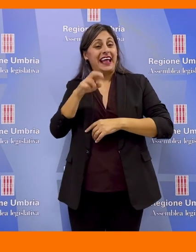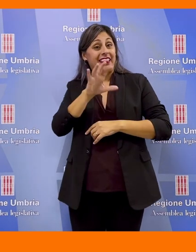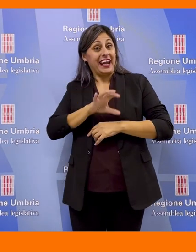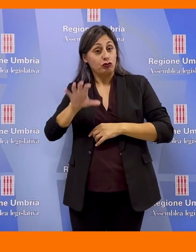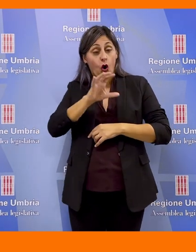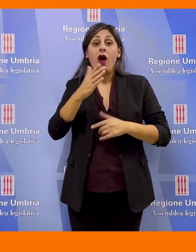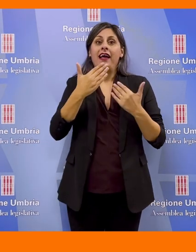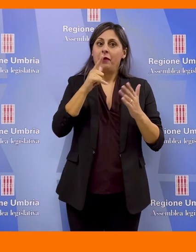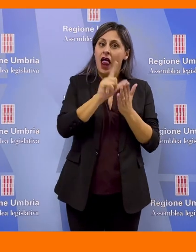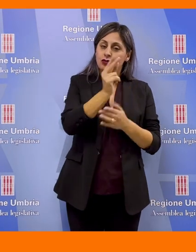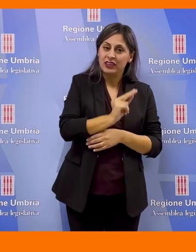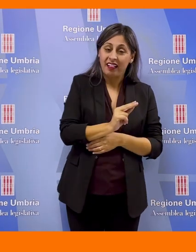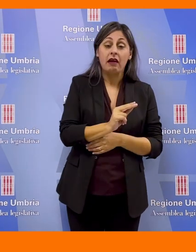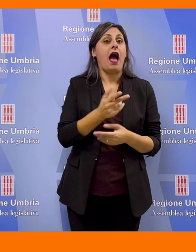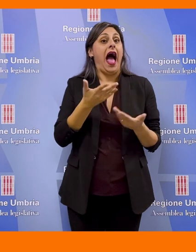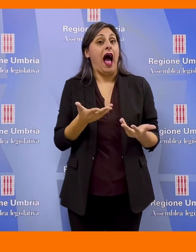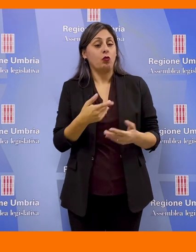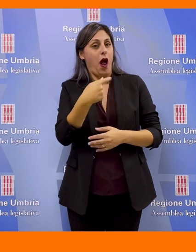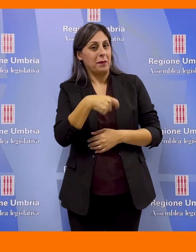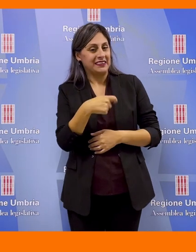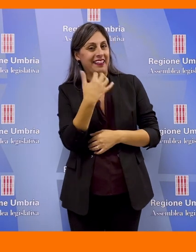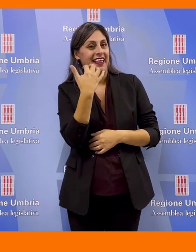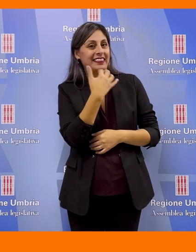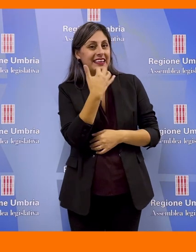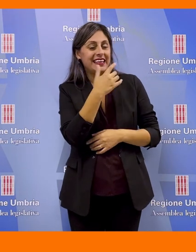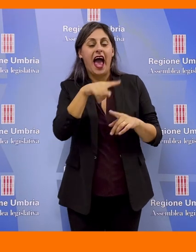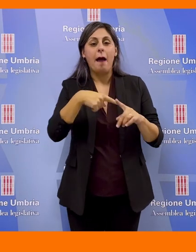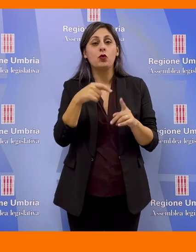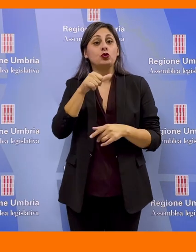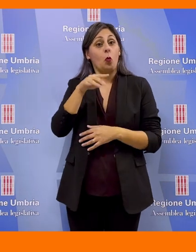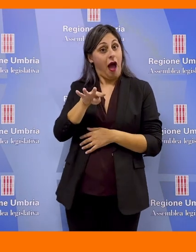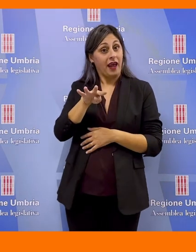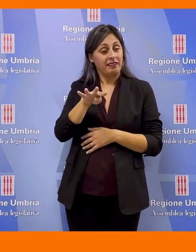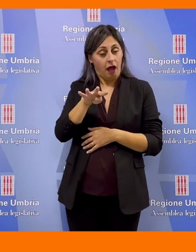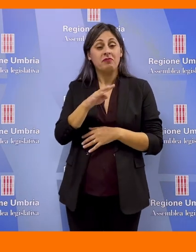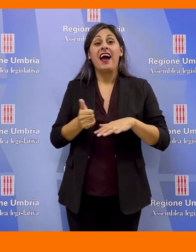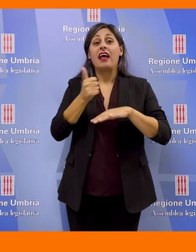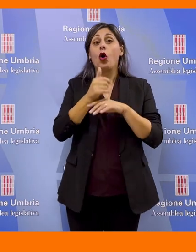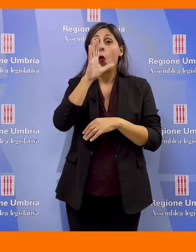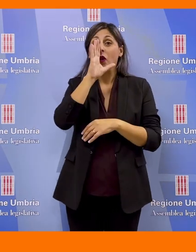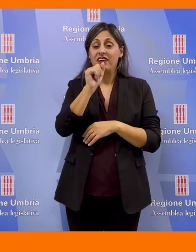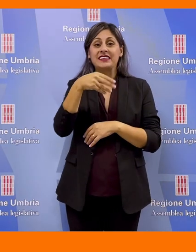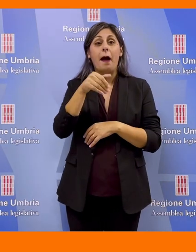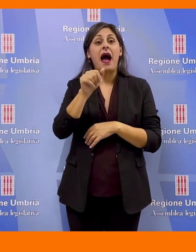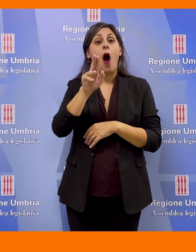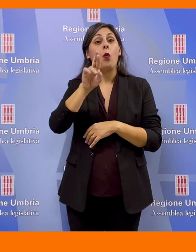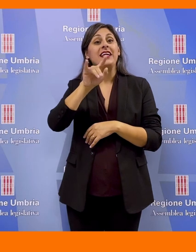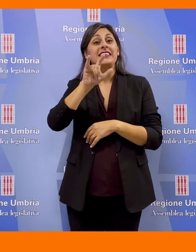regione e assemblea legislativa, quelli attuali Donatella Tesei e Marco Squarta, il rettore dell'Università Maurizio